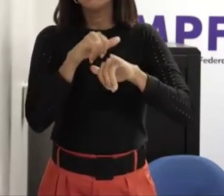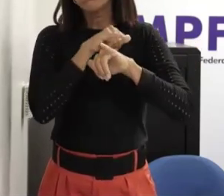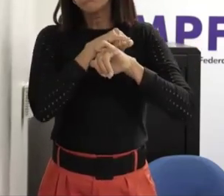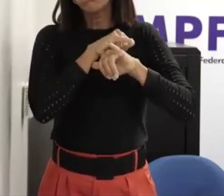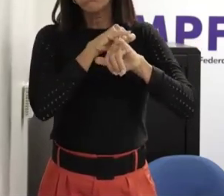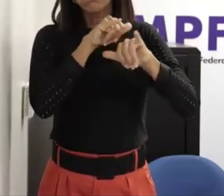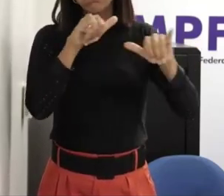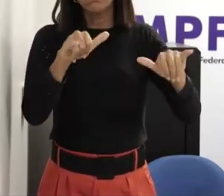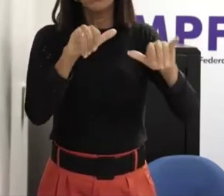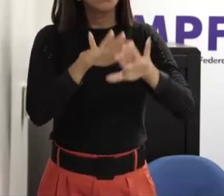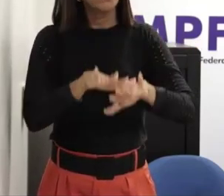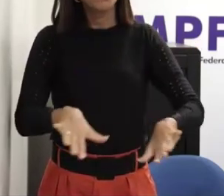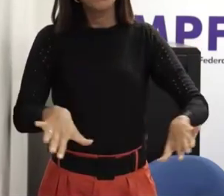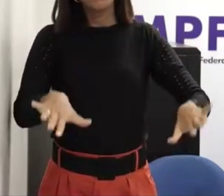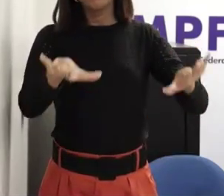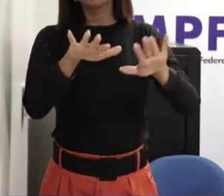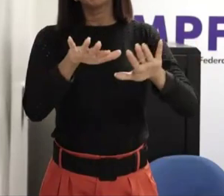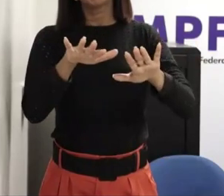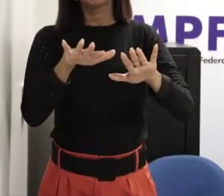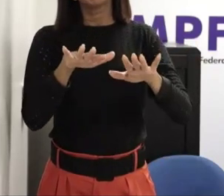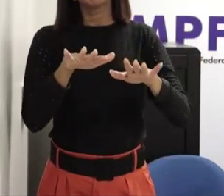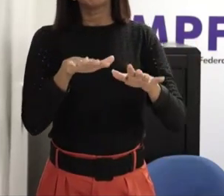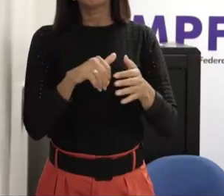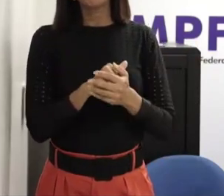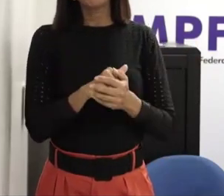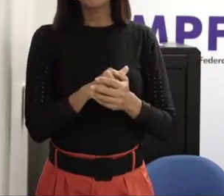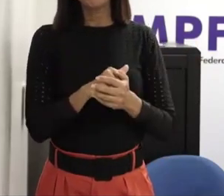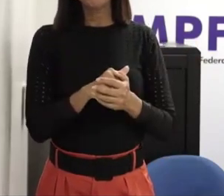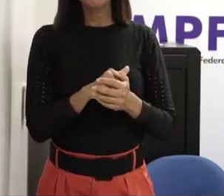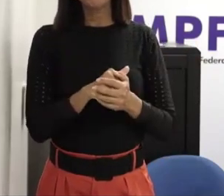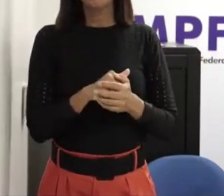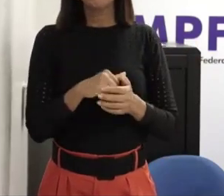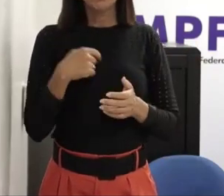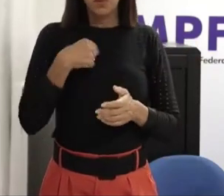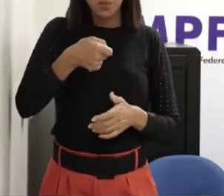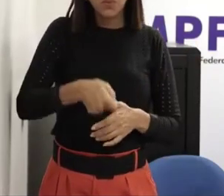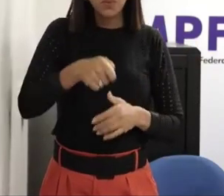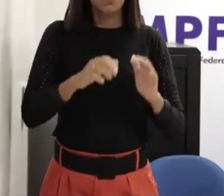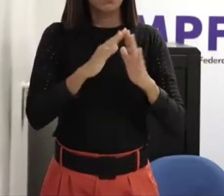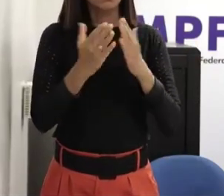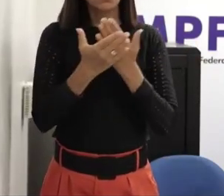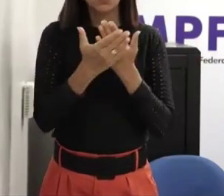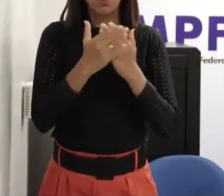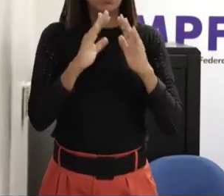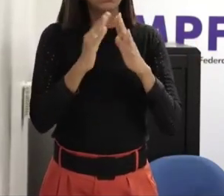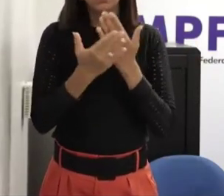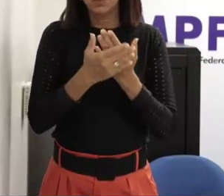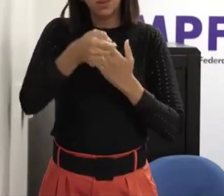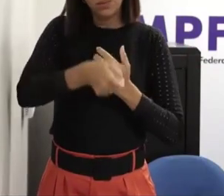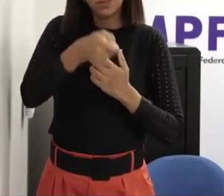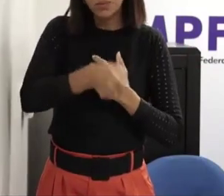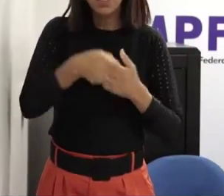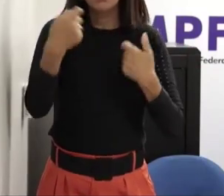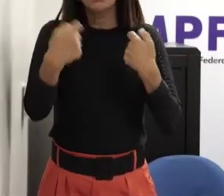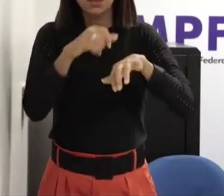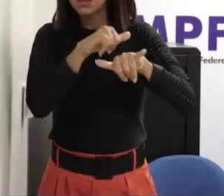sim mas não somente ser incisivo com as escolas as escolas elas tem um limite e esse limite de